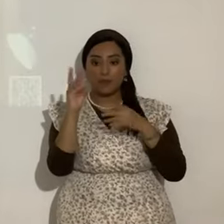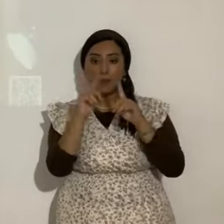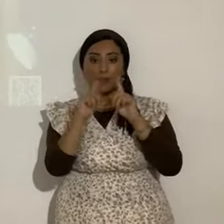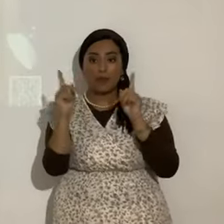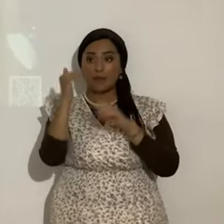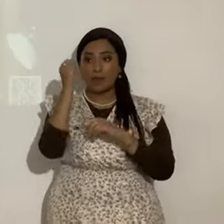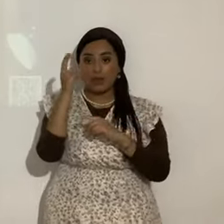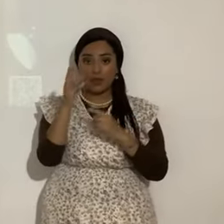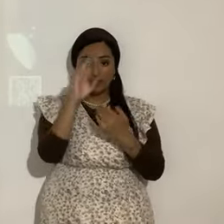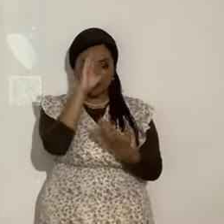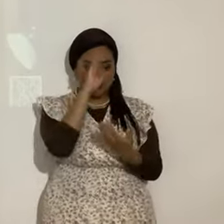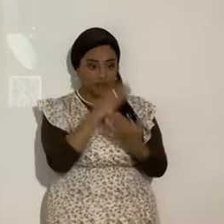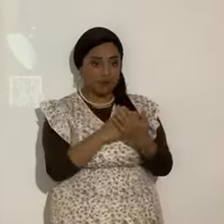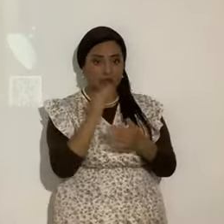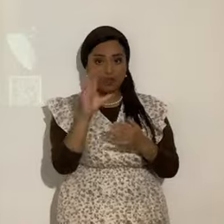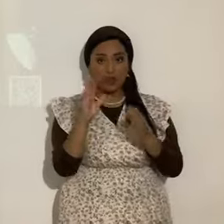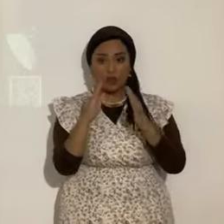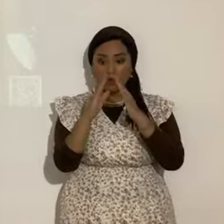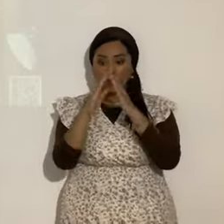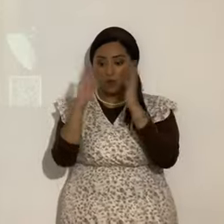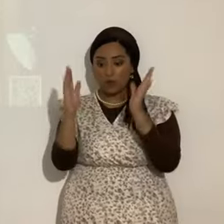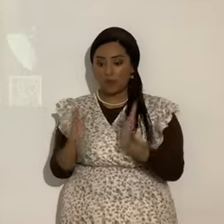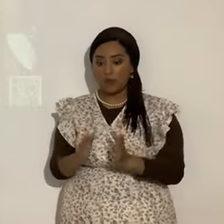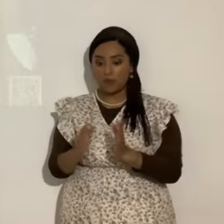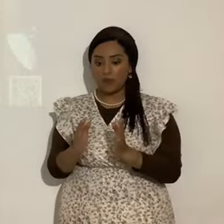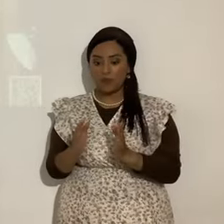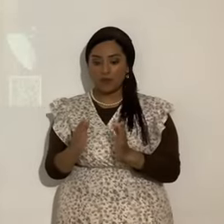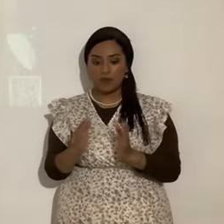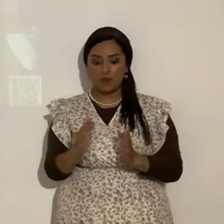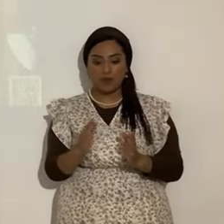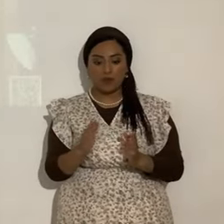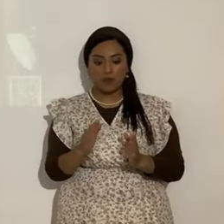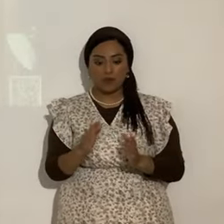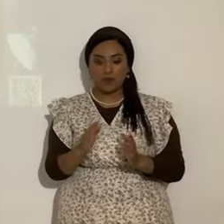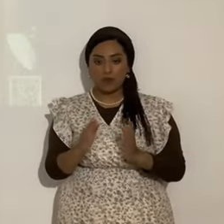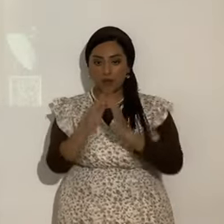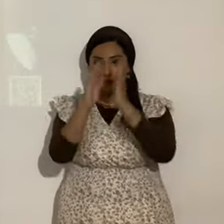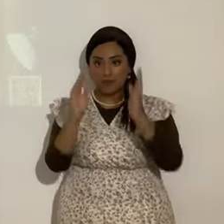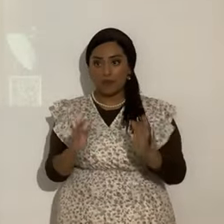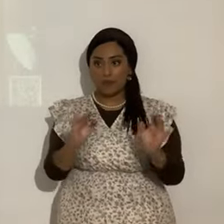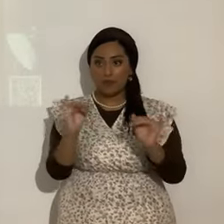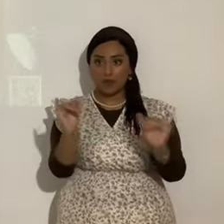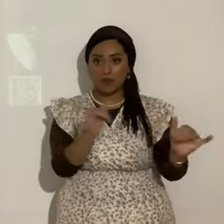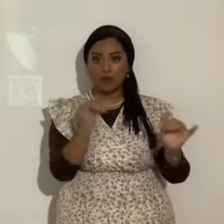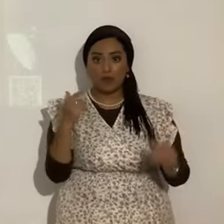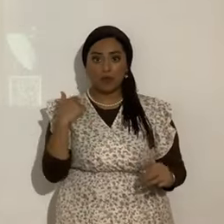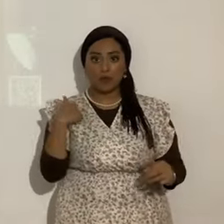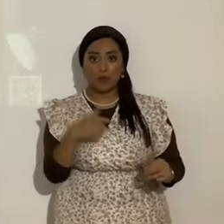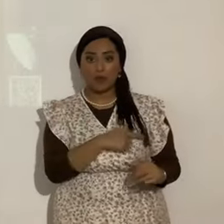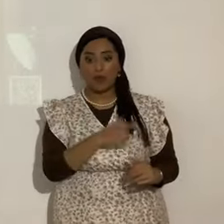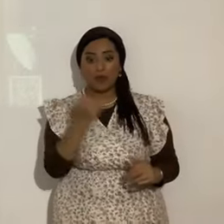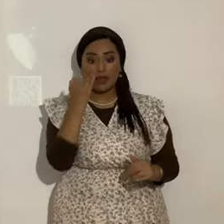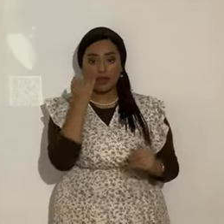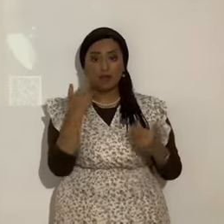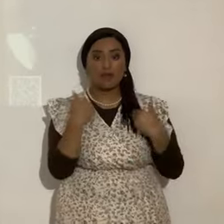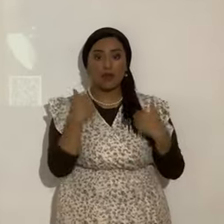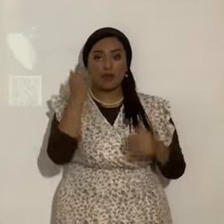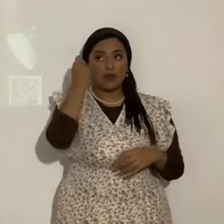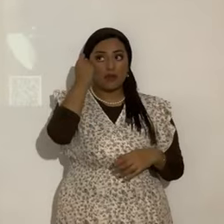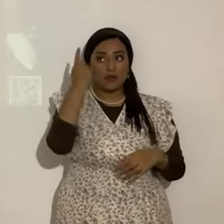como hijo, sobre su casa, la cual casa somos nosotros, si tenemos firme hasta el